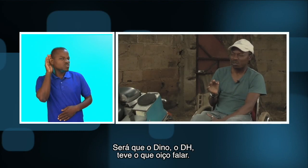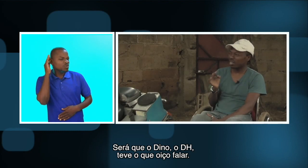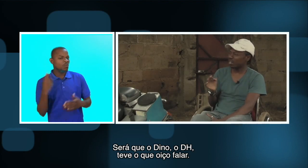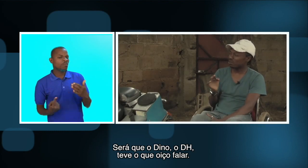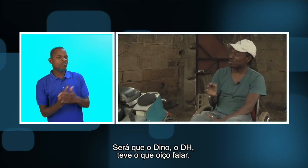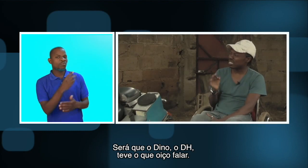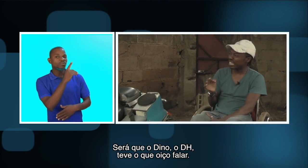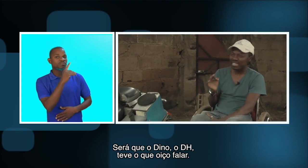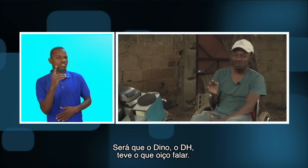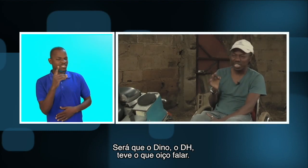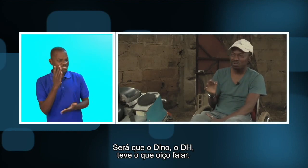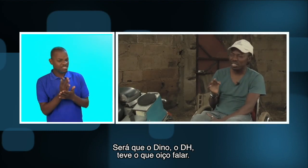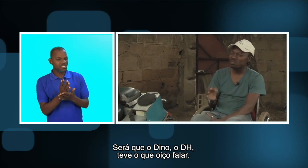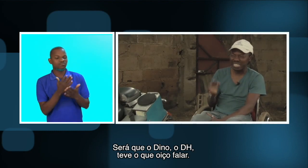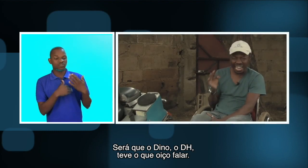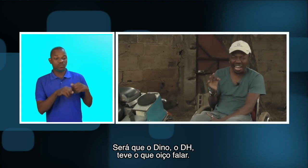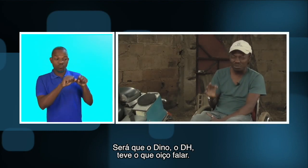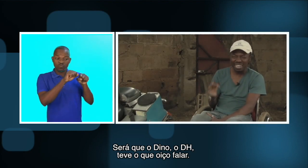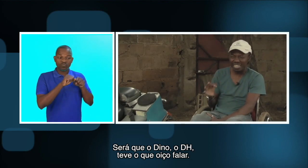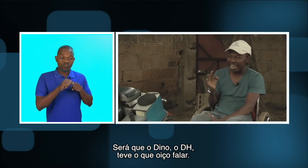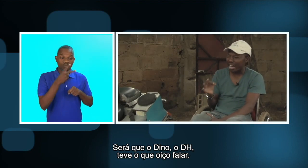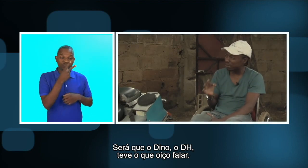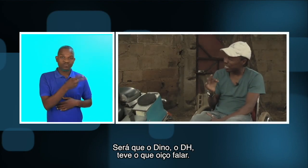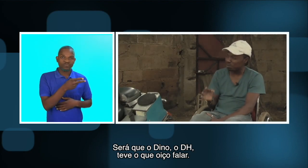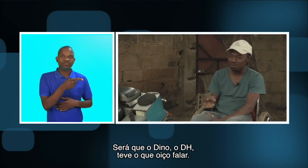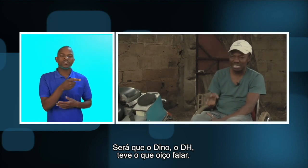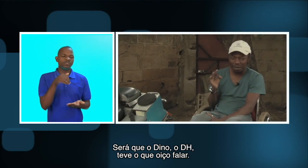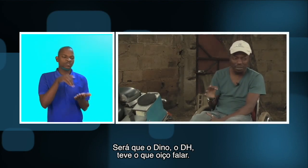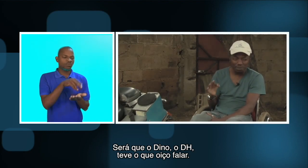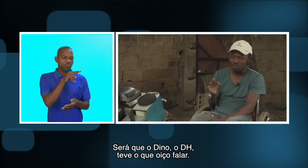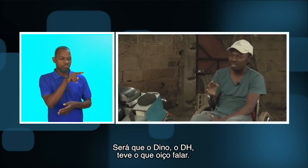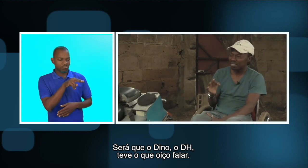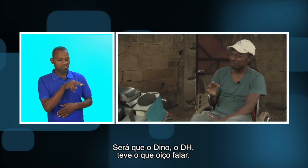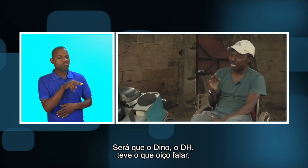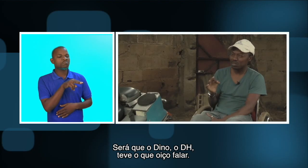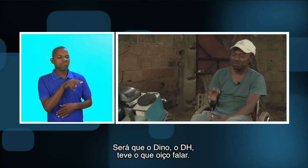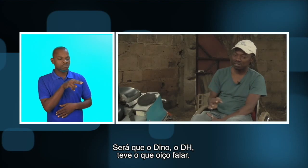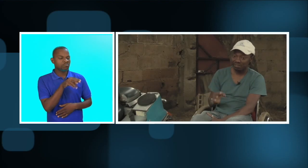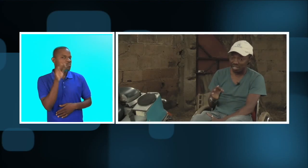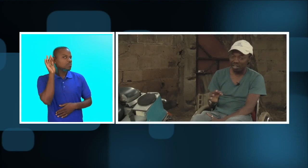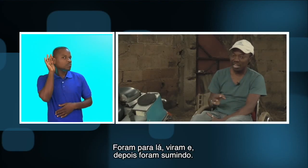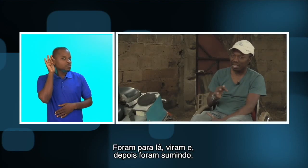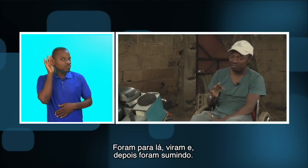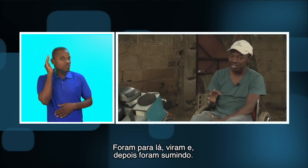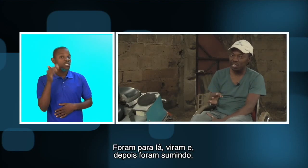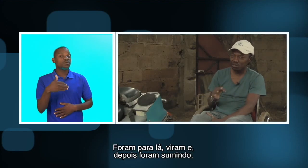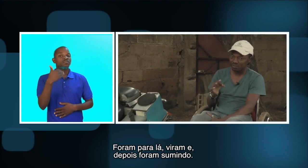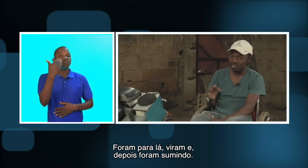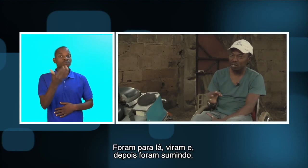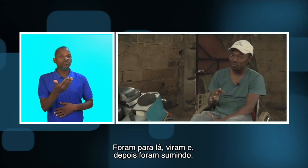olha ou se dizer que o dia será o tal BH mesmo está mesmo mesmo vieram lá